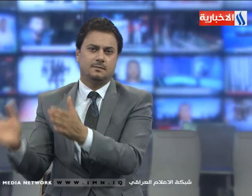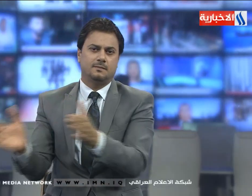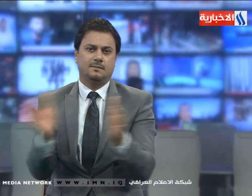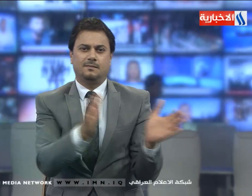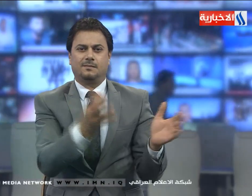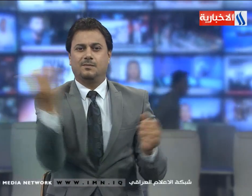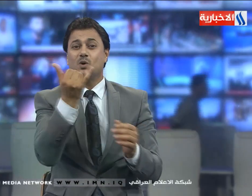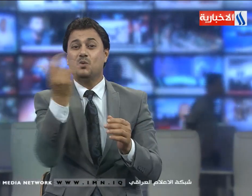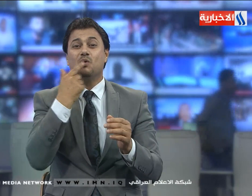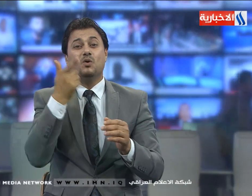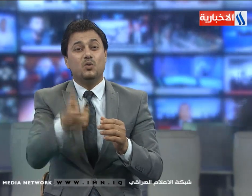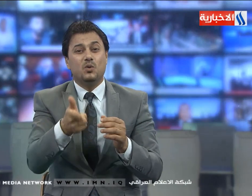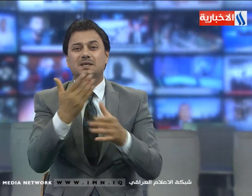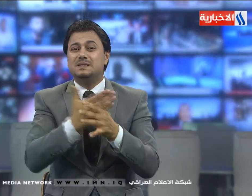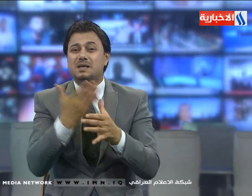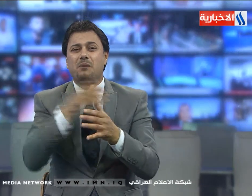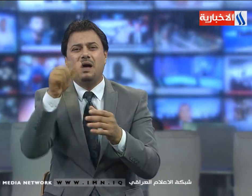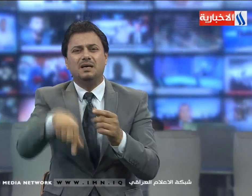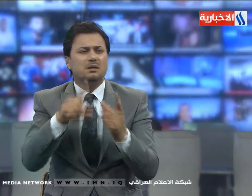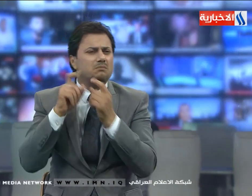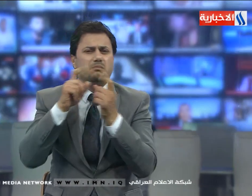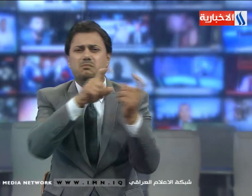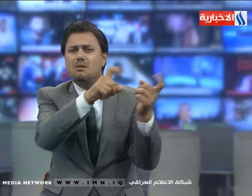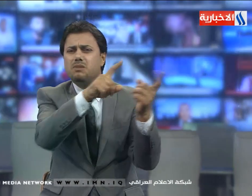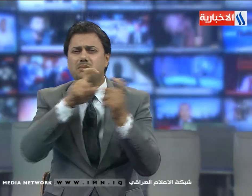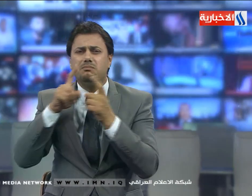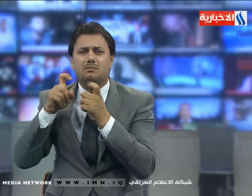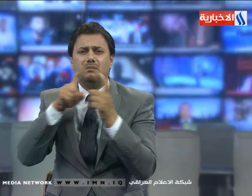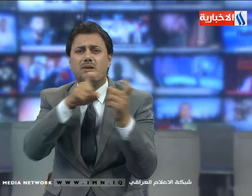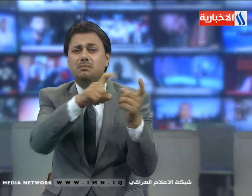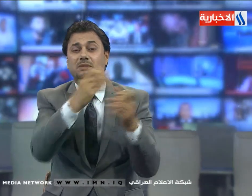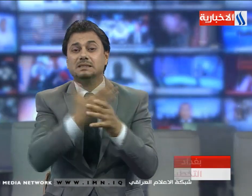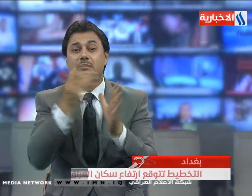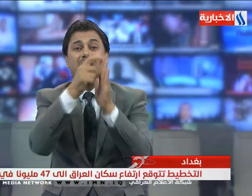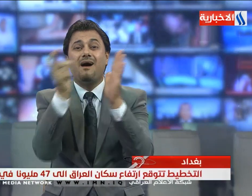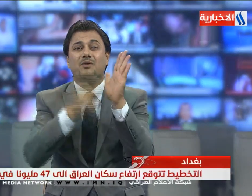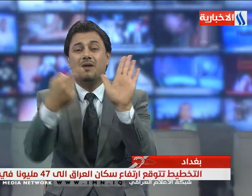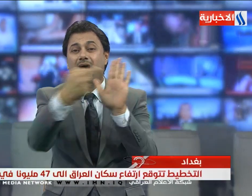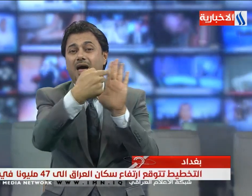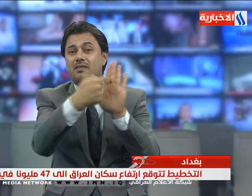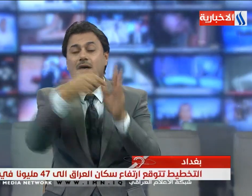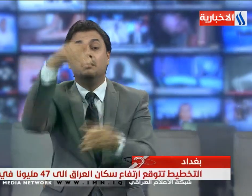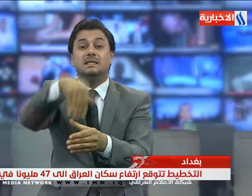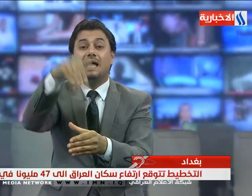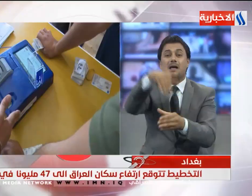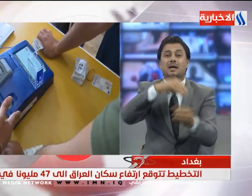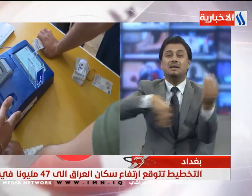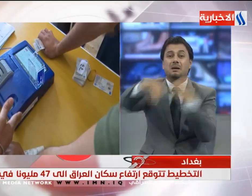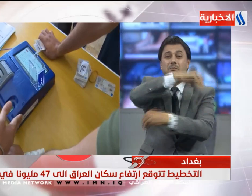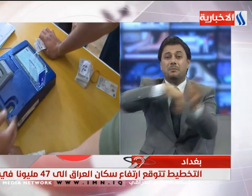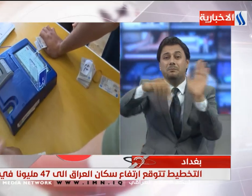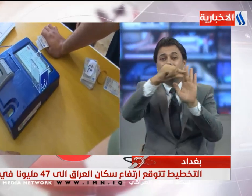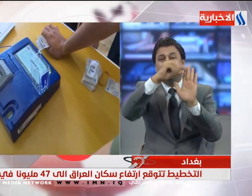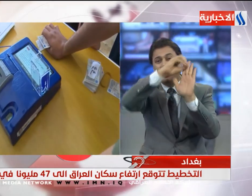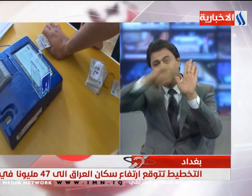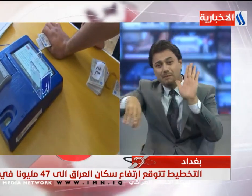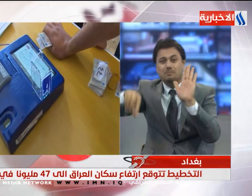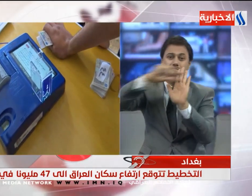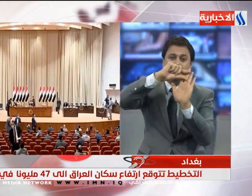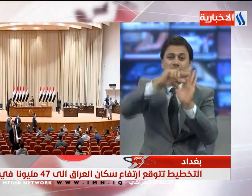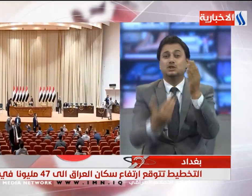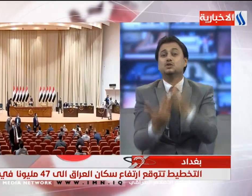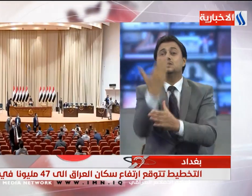ومع استمرار الجدل بشأن تعديل قانون الانتخابات وحصم الخلافات السياسية حوله كشفت اللجنة